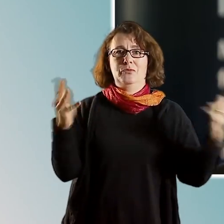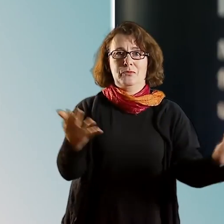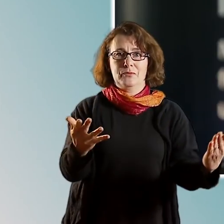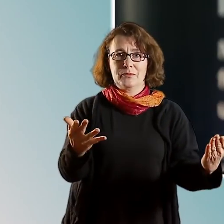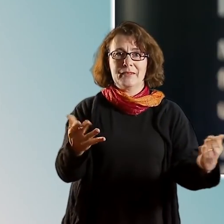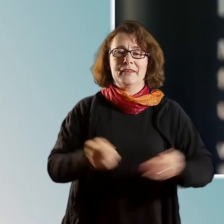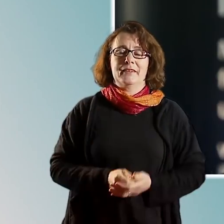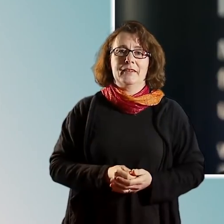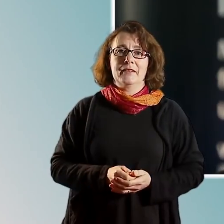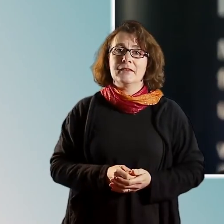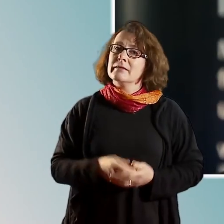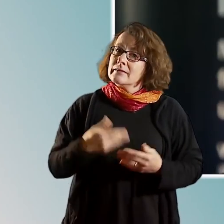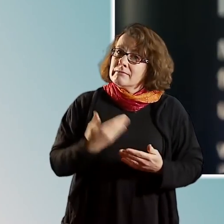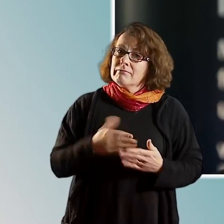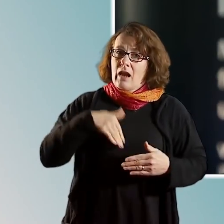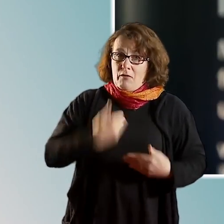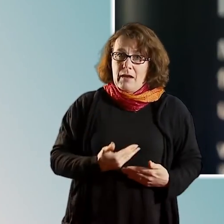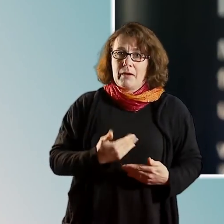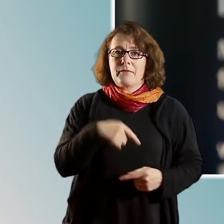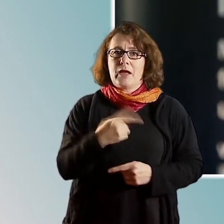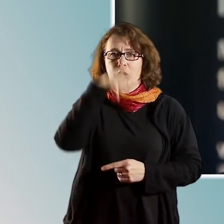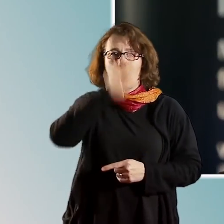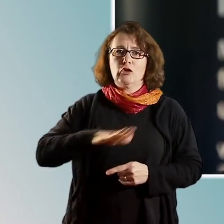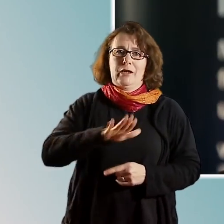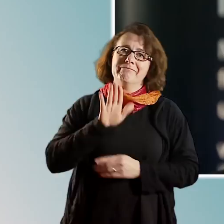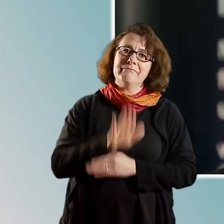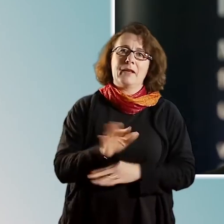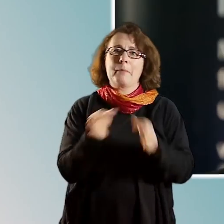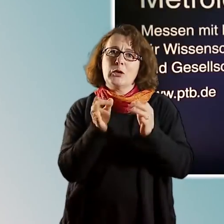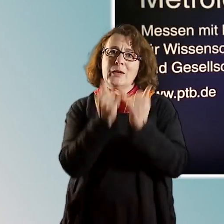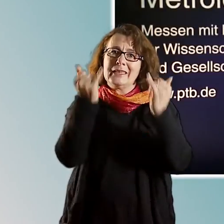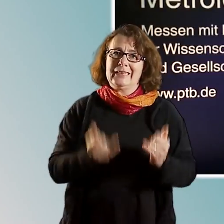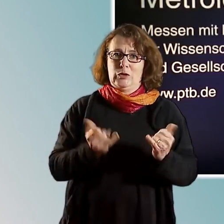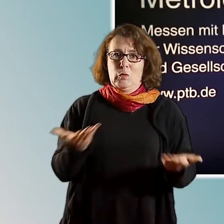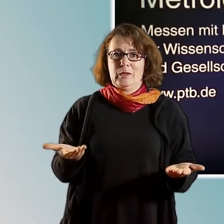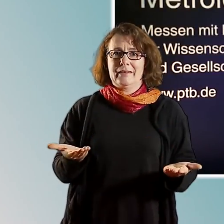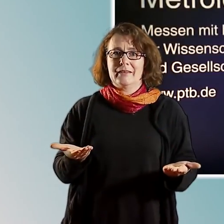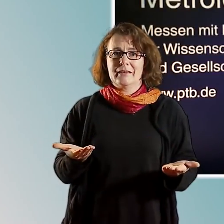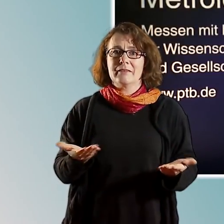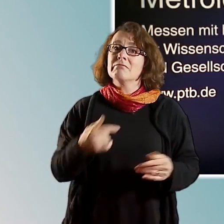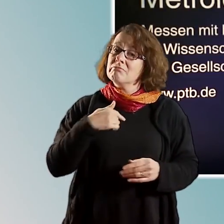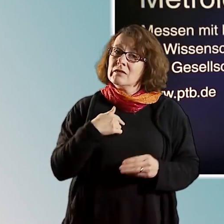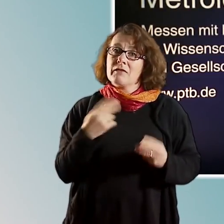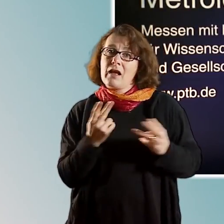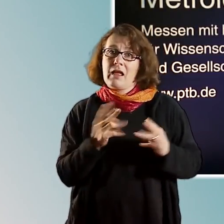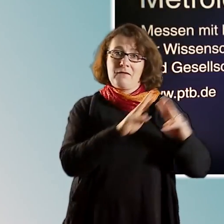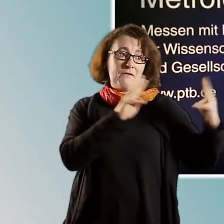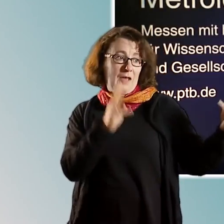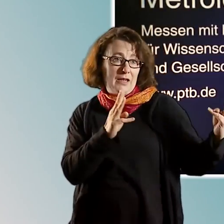dieser Aufgabe sind wir das nationale Meteorologieinstitut Deutschlands und eines der führenden Meteorologieinstitute weltweit.